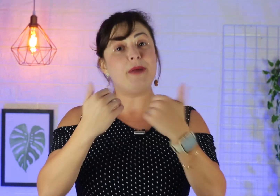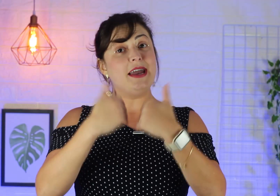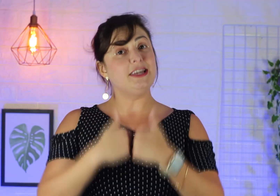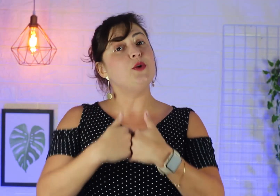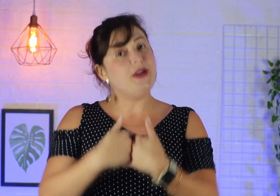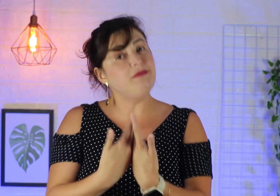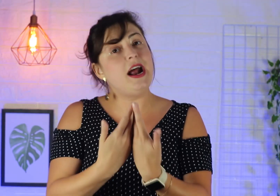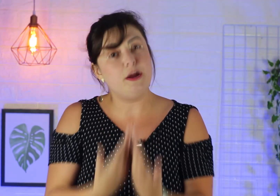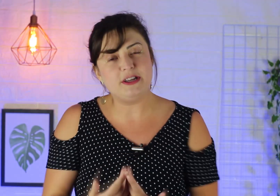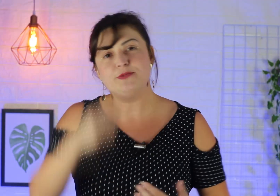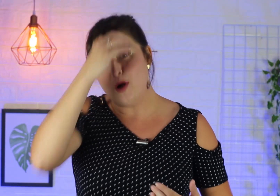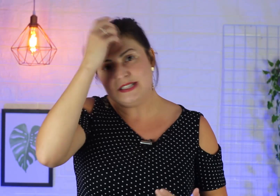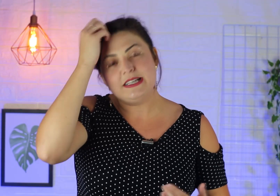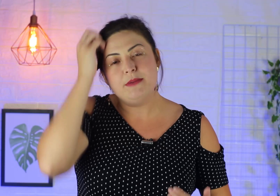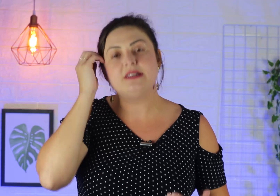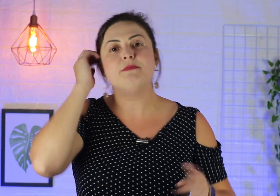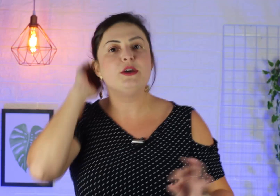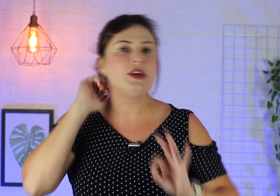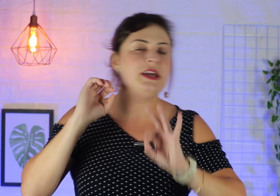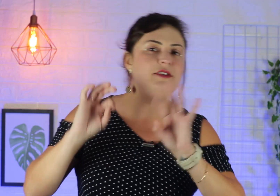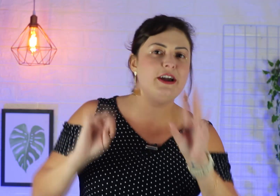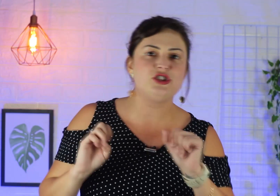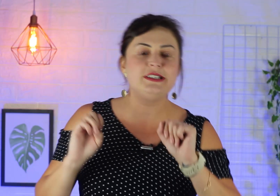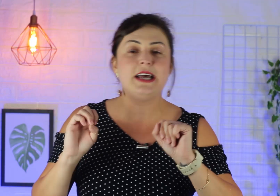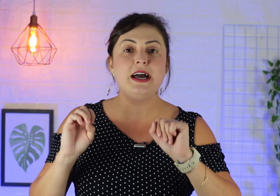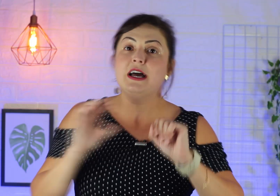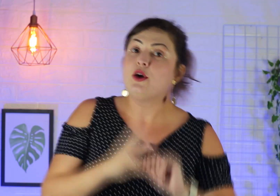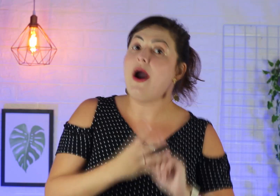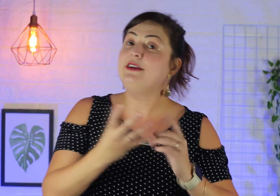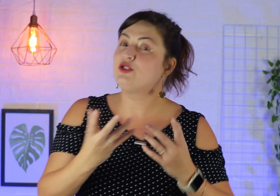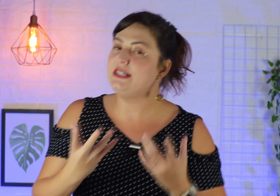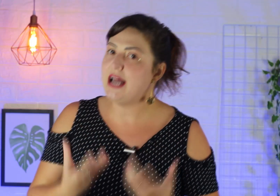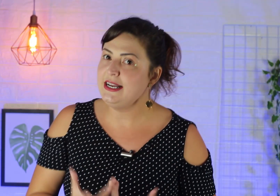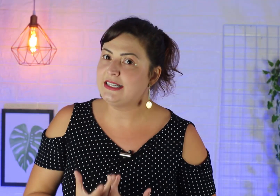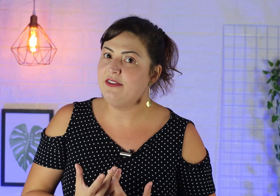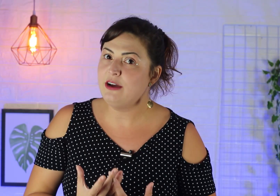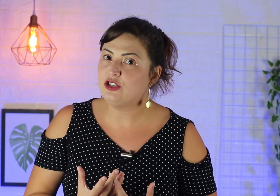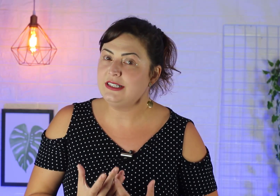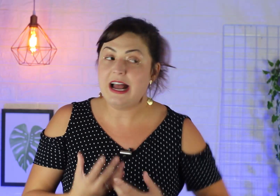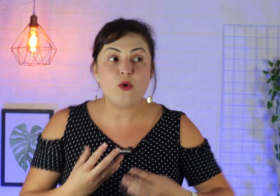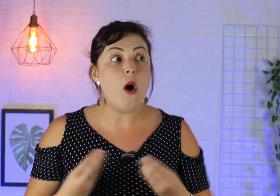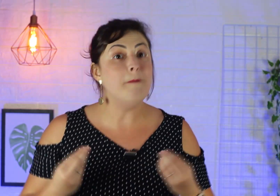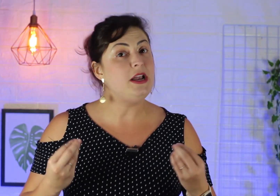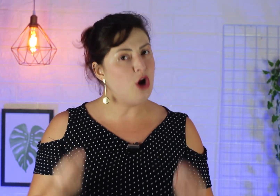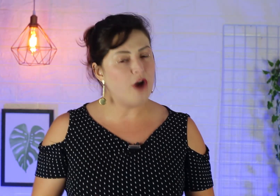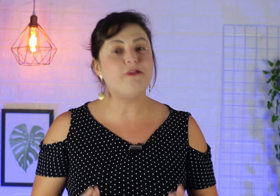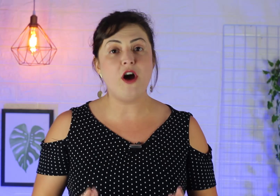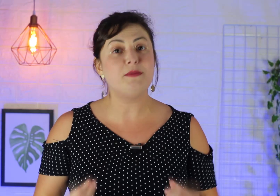para que o intérprete possa saber também o que que ele vai utilizar, quais os sinais que ele vai utilizar, qual a melhor forma